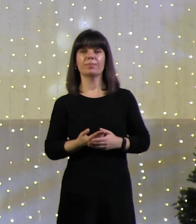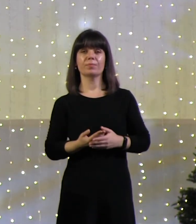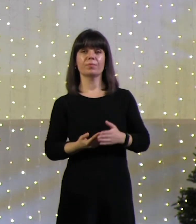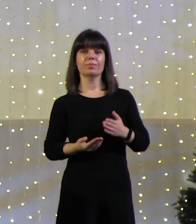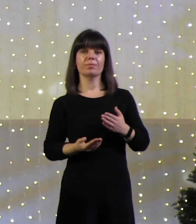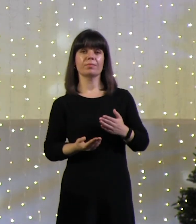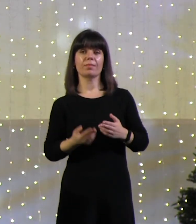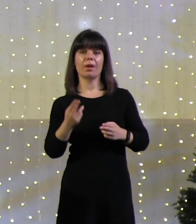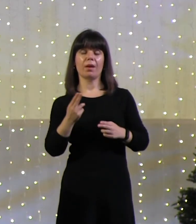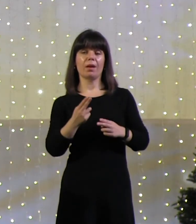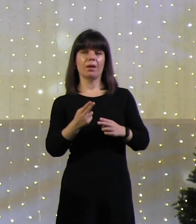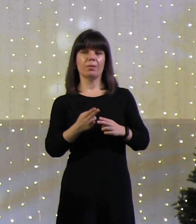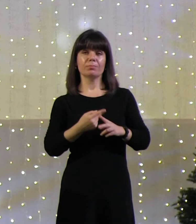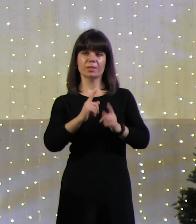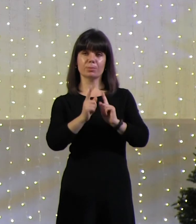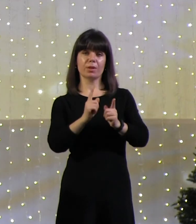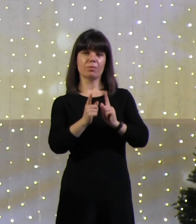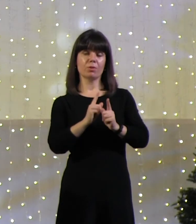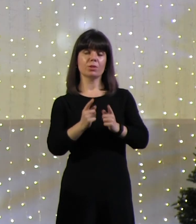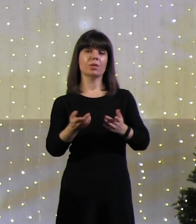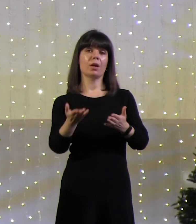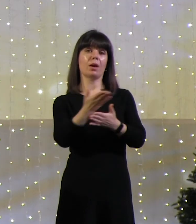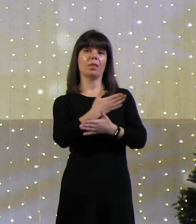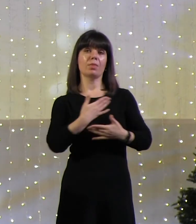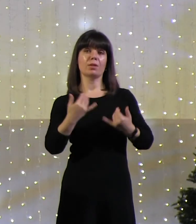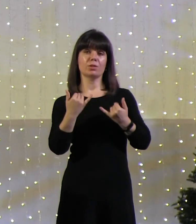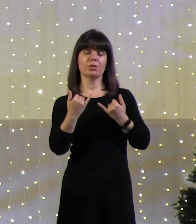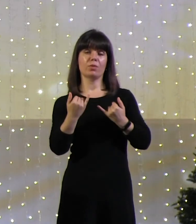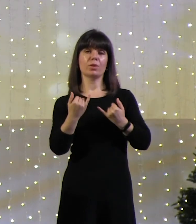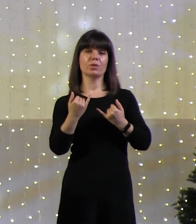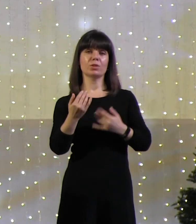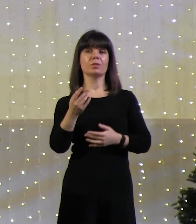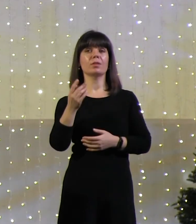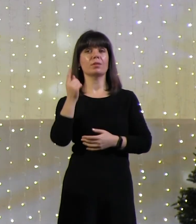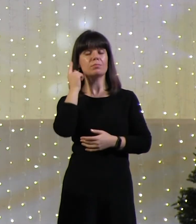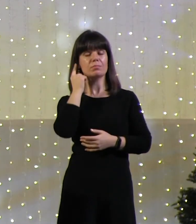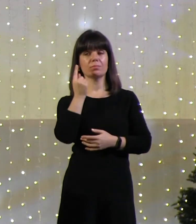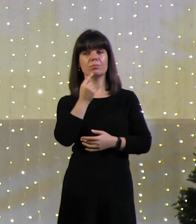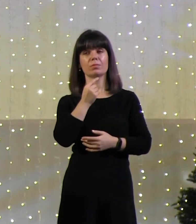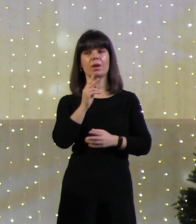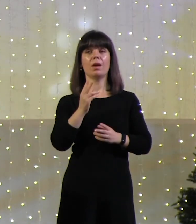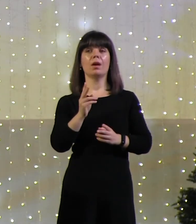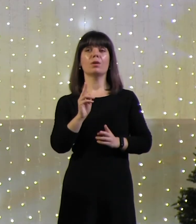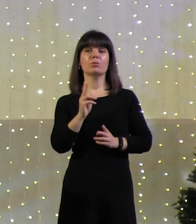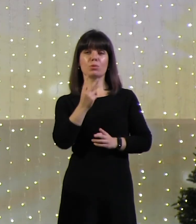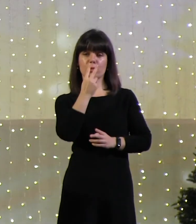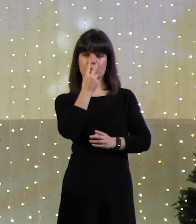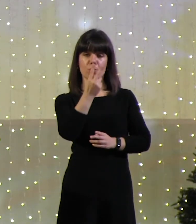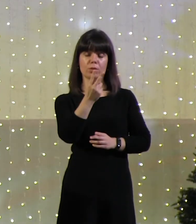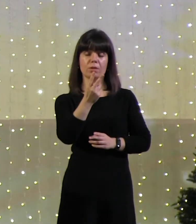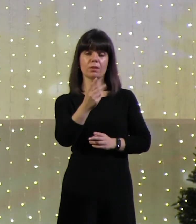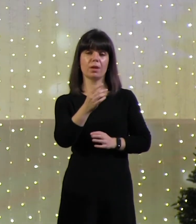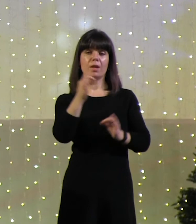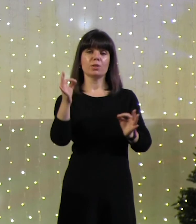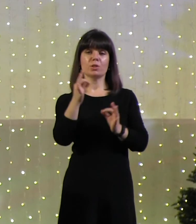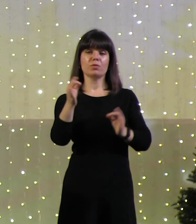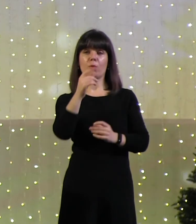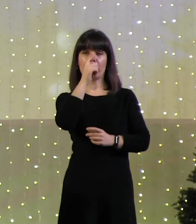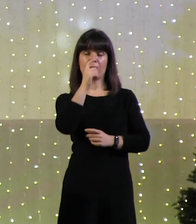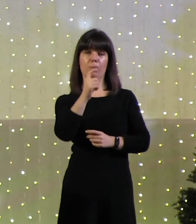наши зрители сегодняшние ничего бы не поняли из того, что читалось из слова или что говорилось мной.